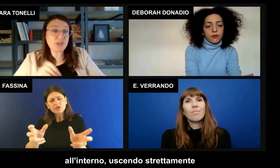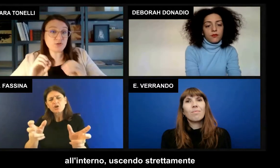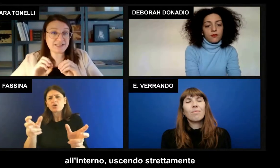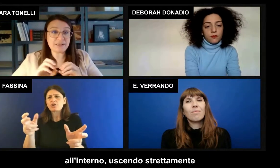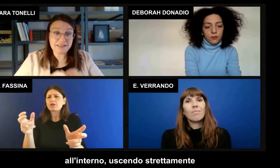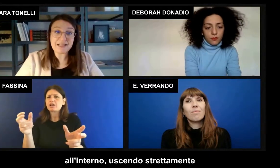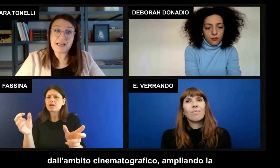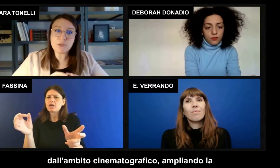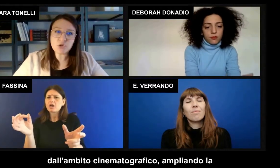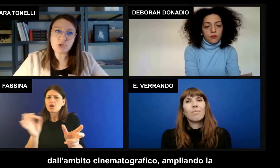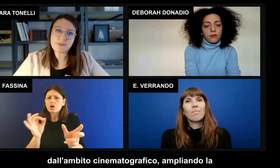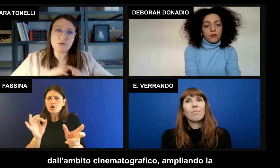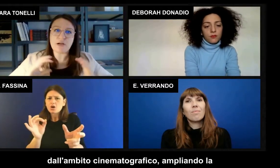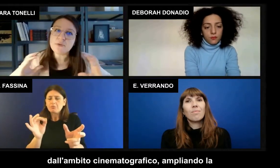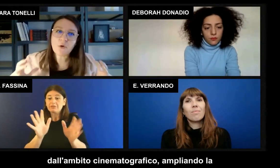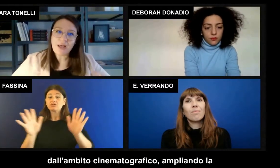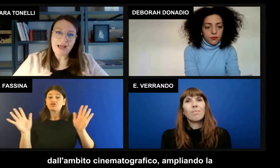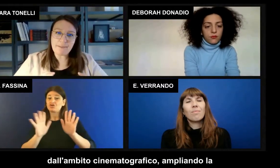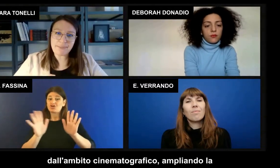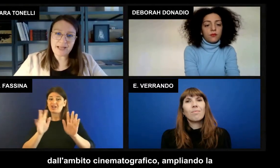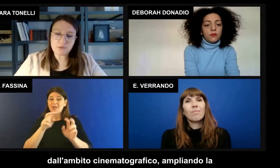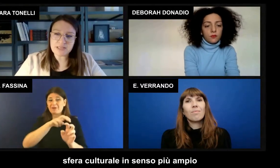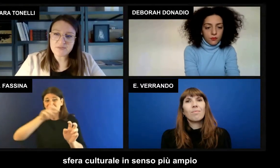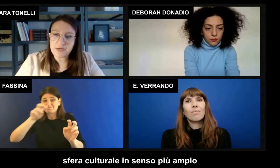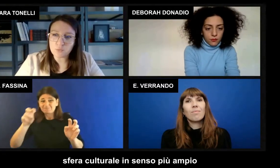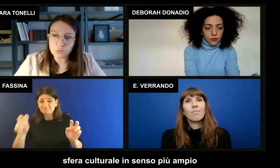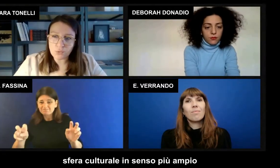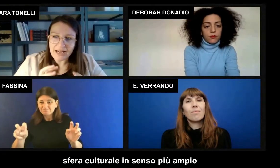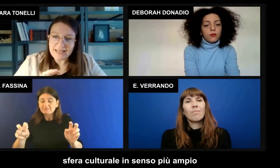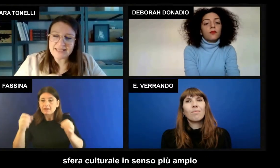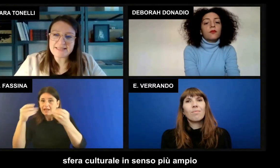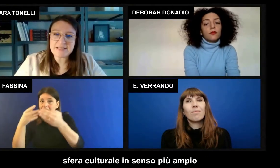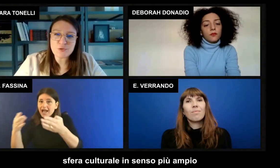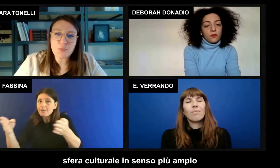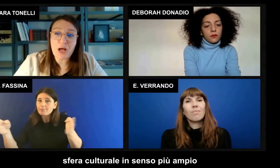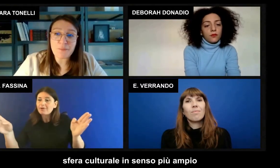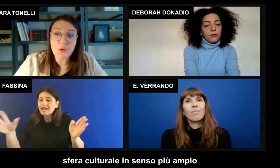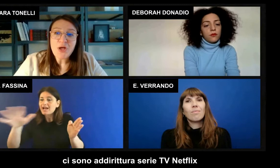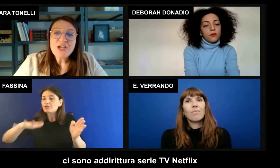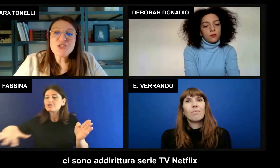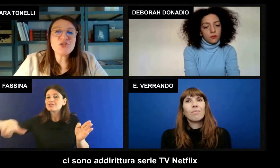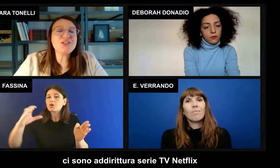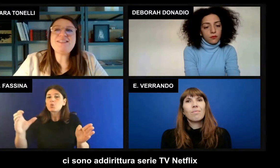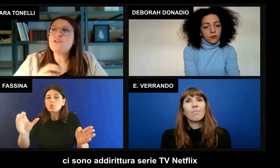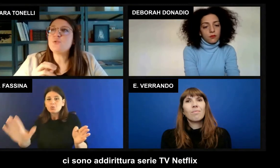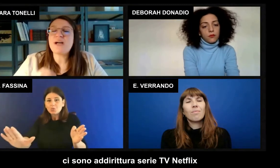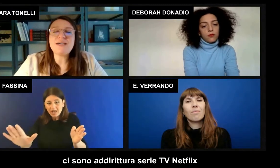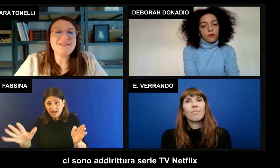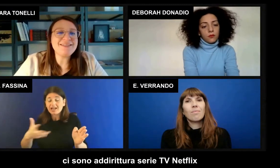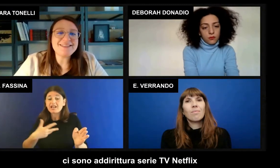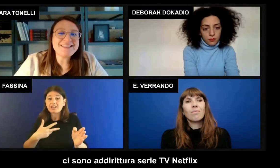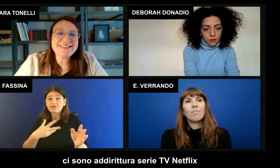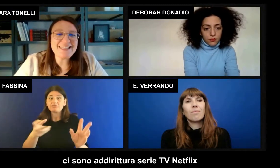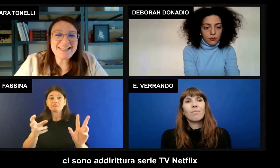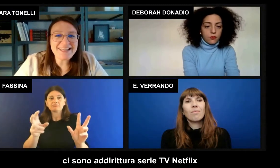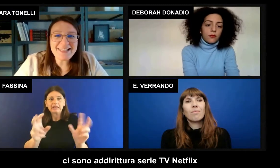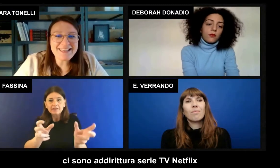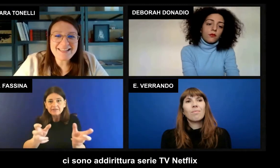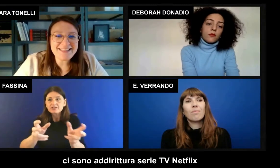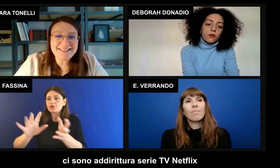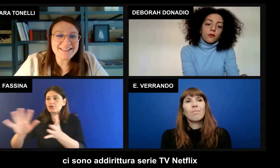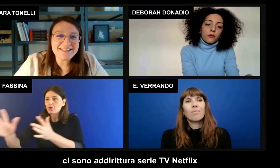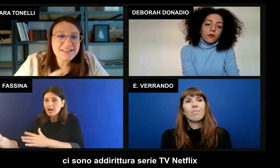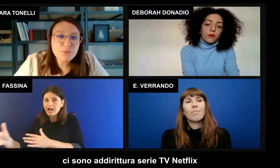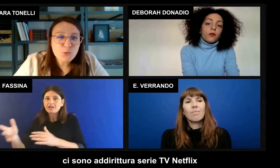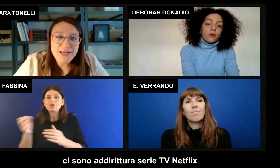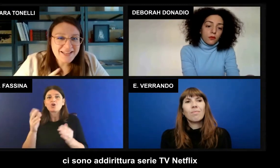uscendo strettamente dall'ambito cinematografico, ampliando la sfera culturale in senso più ampio. Ci sono addirittura serie